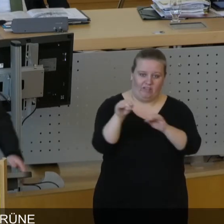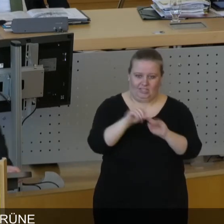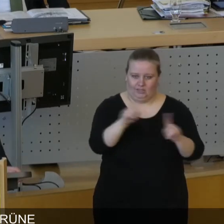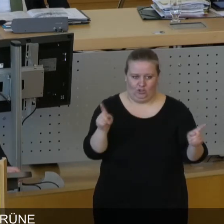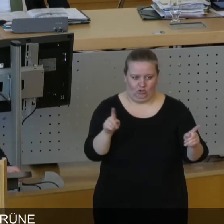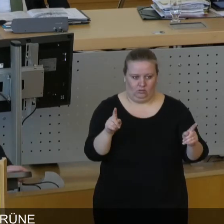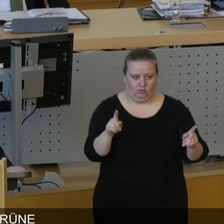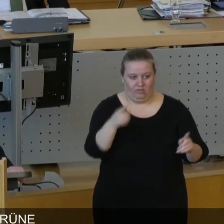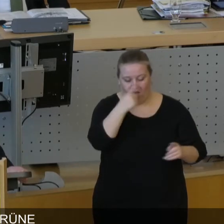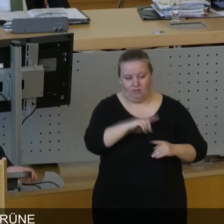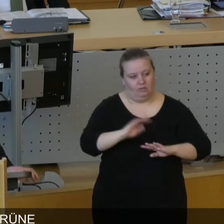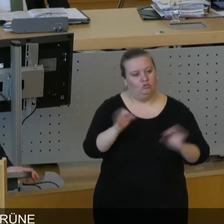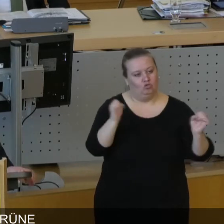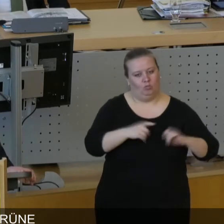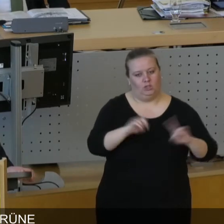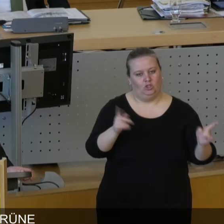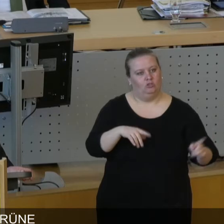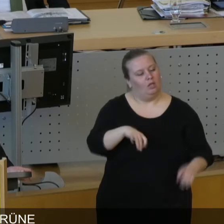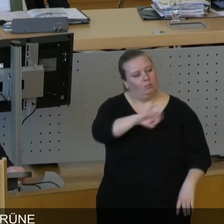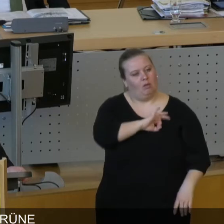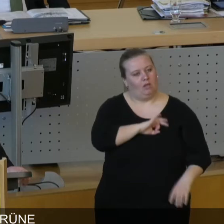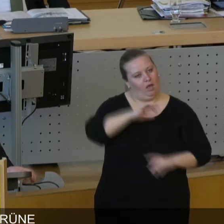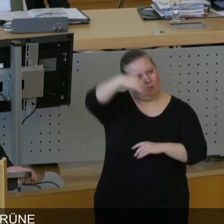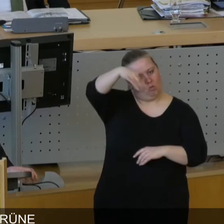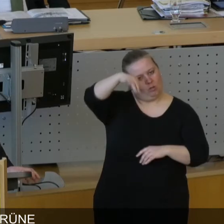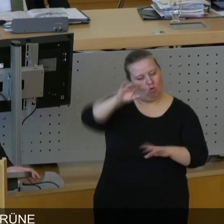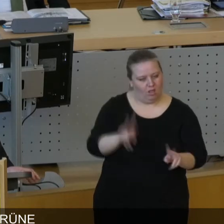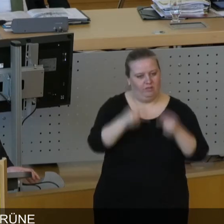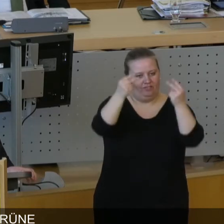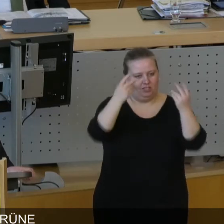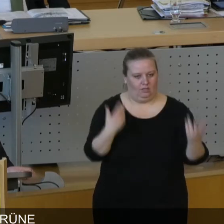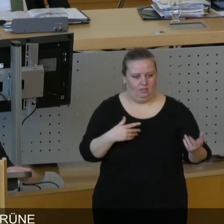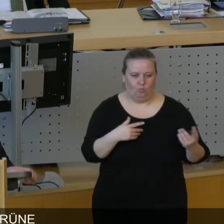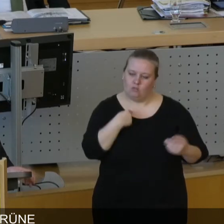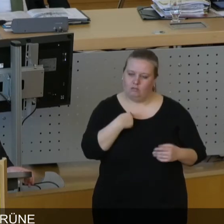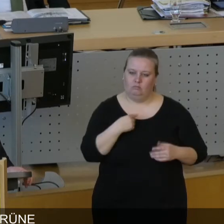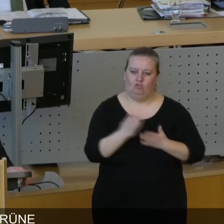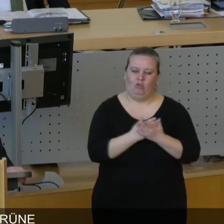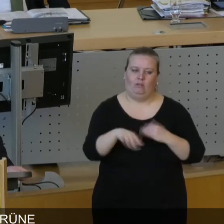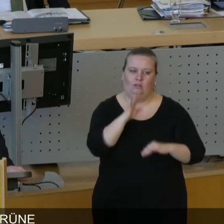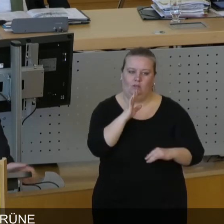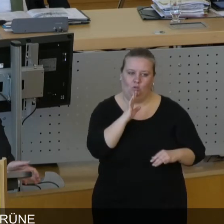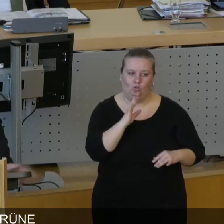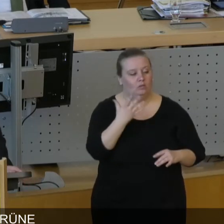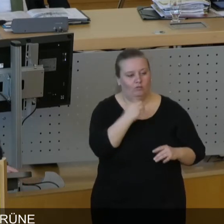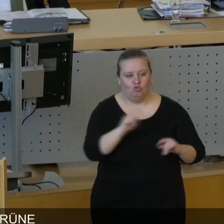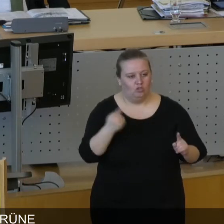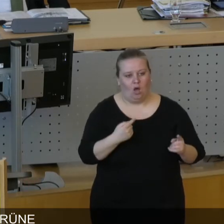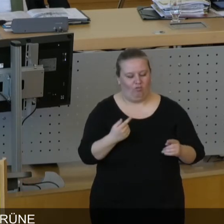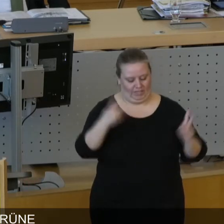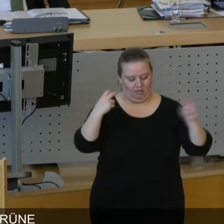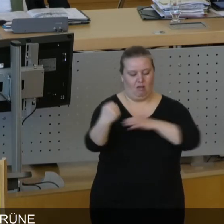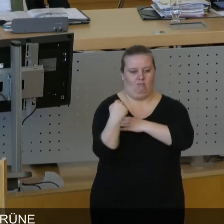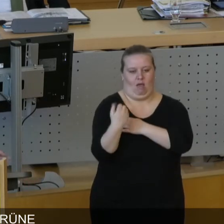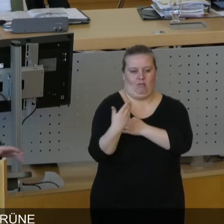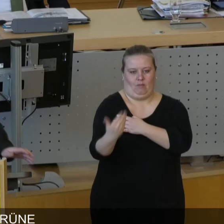Wer dem nicht zustimmt, der hält das Parteienmonopol des derzeitigen Systems der politischen Willensbildung für ausreichend und der möchte auch keine Macht abgeben.